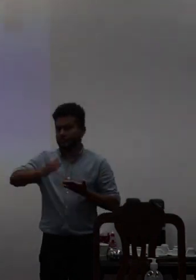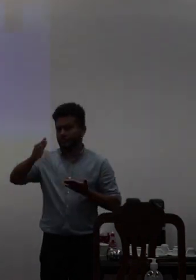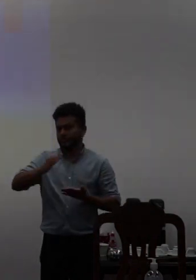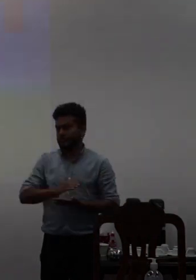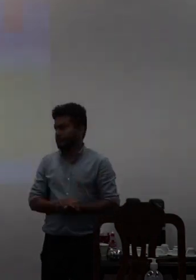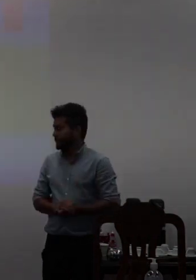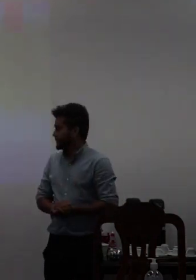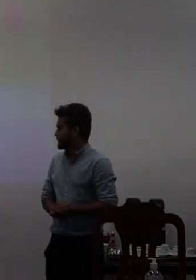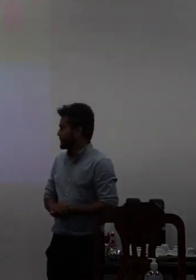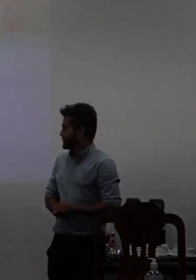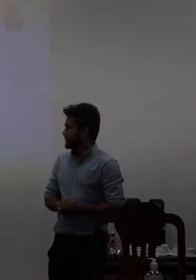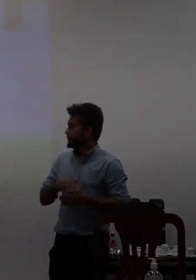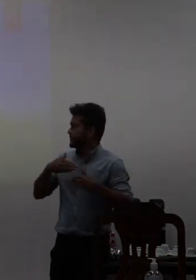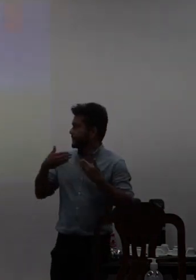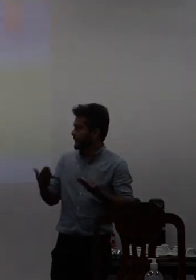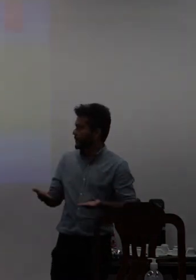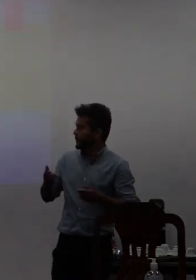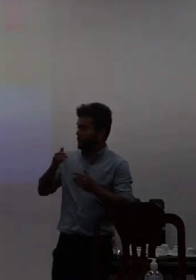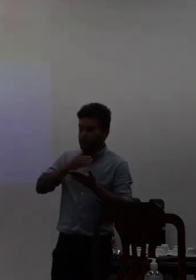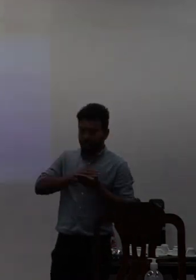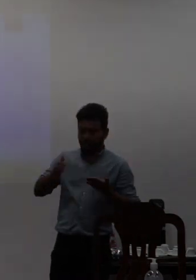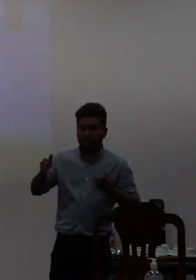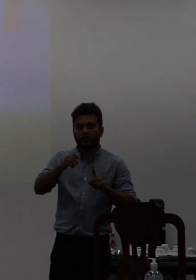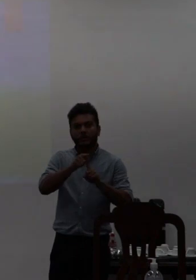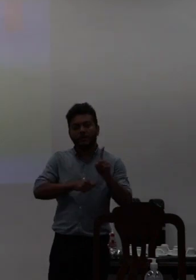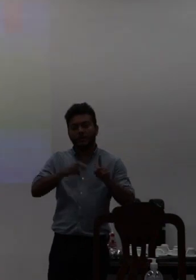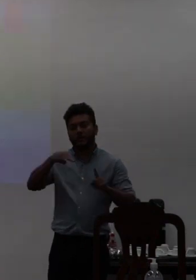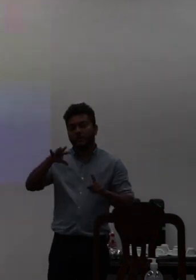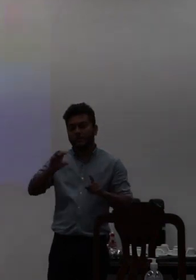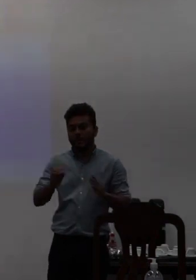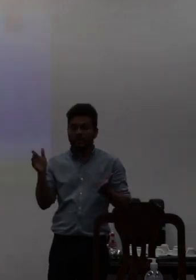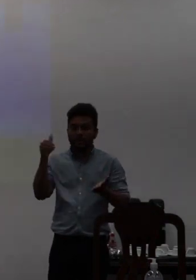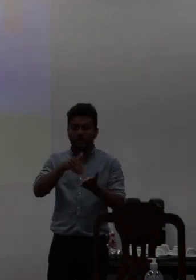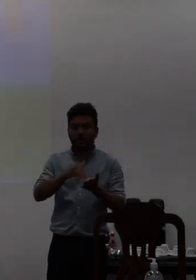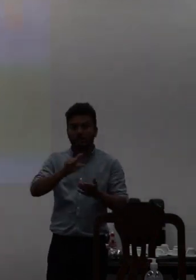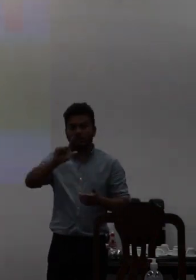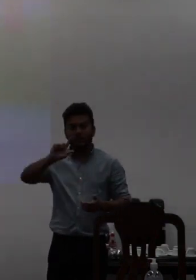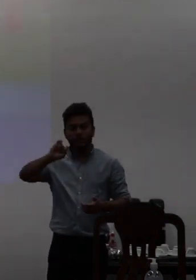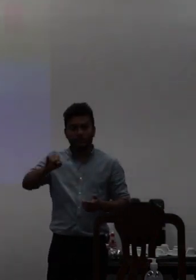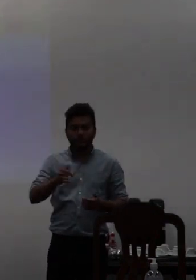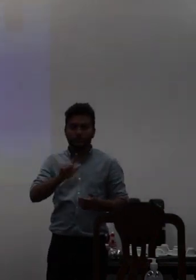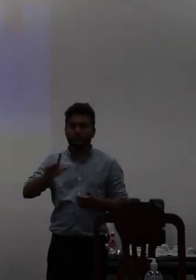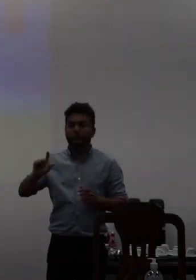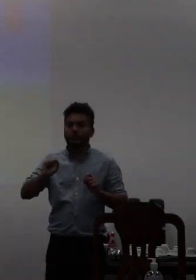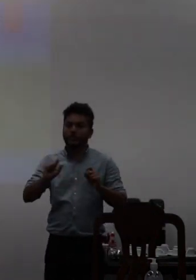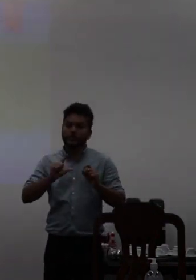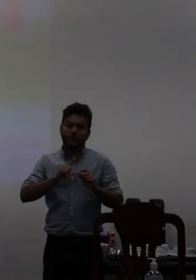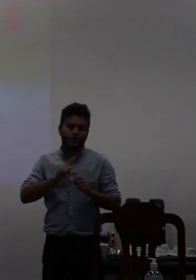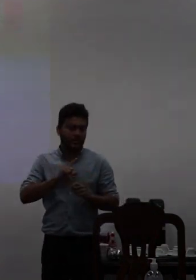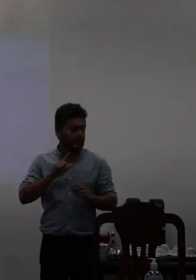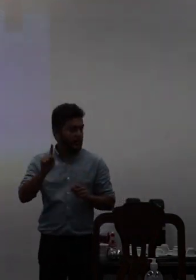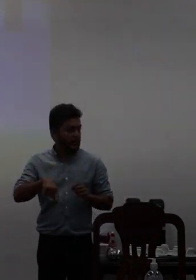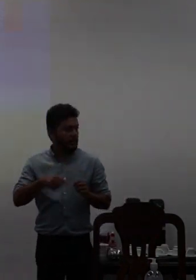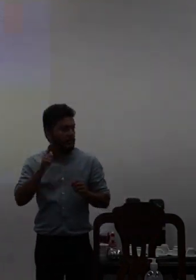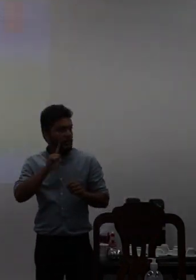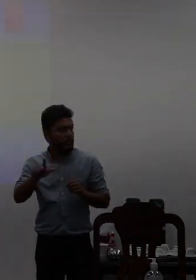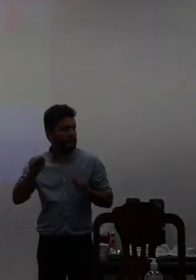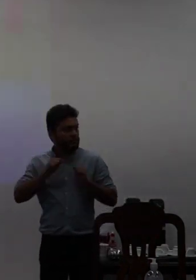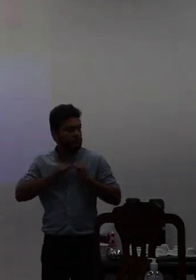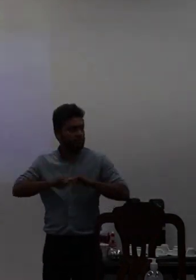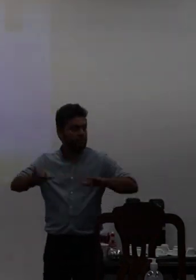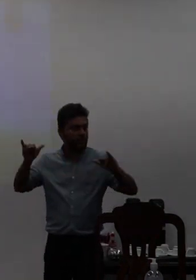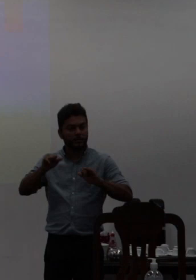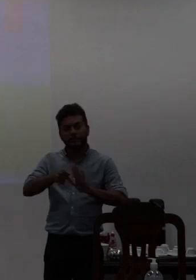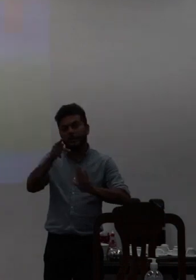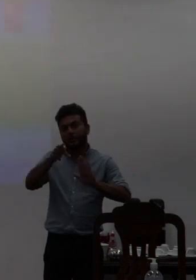ficamos em maio para julho até a saída da portaria fazendo o planejamento das